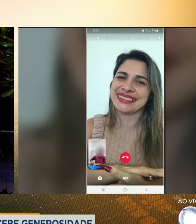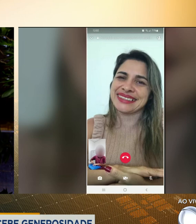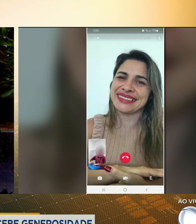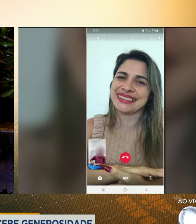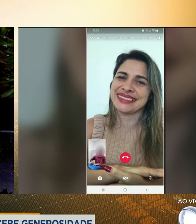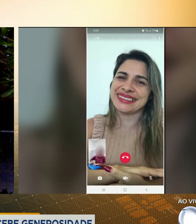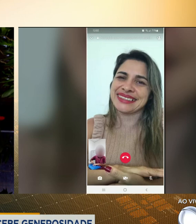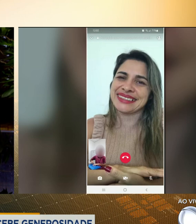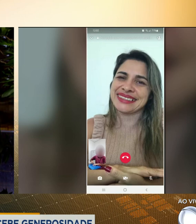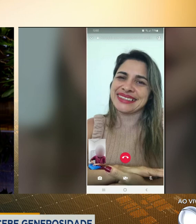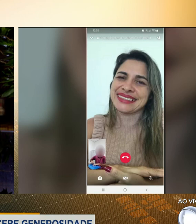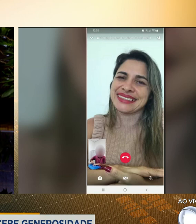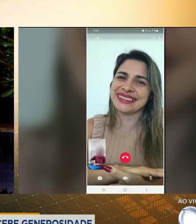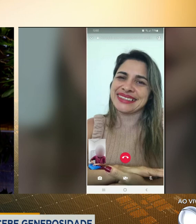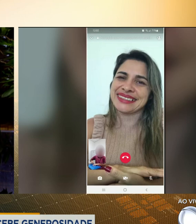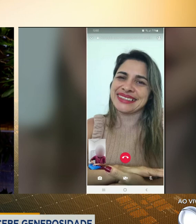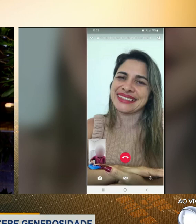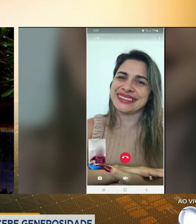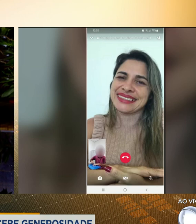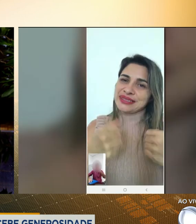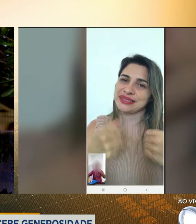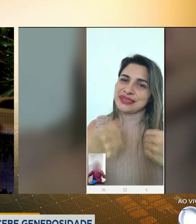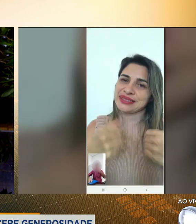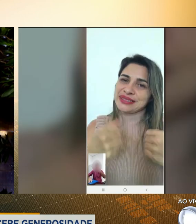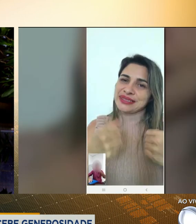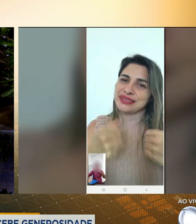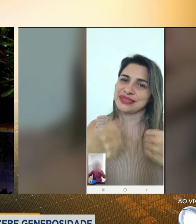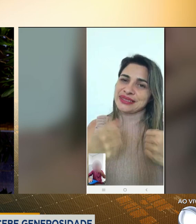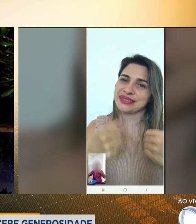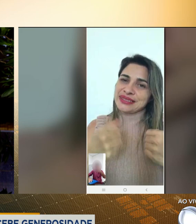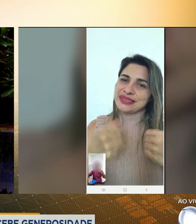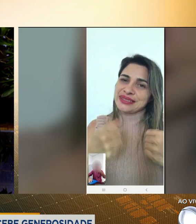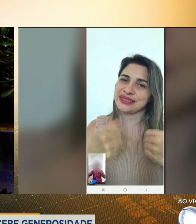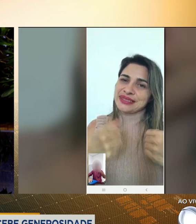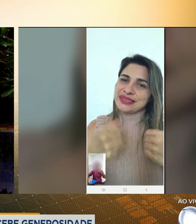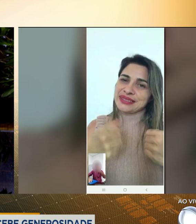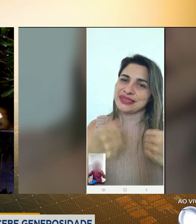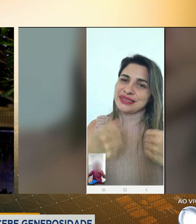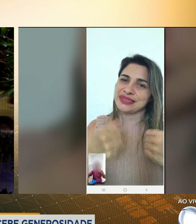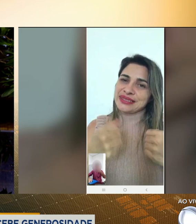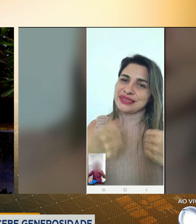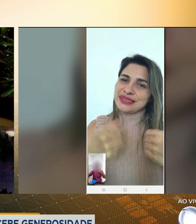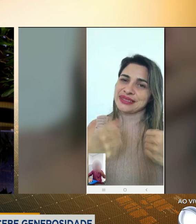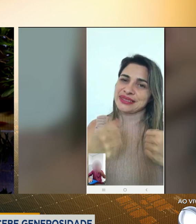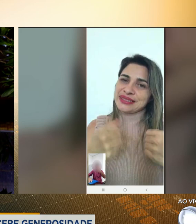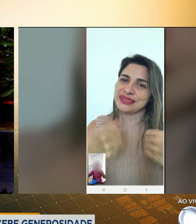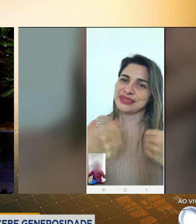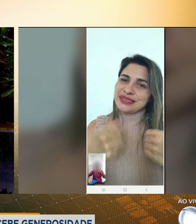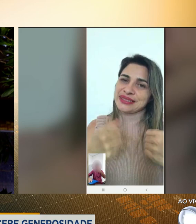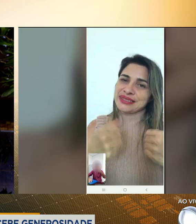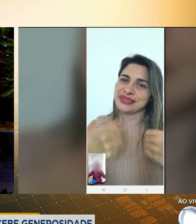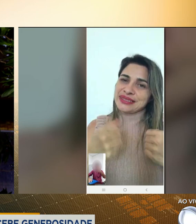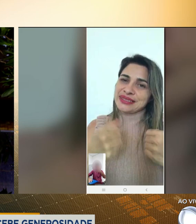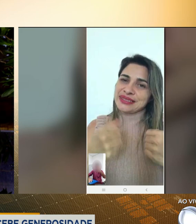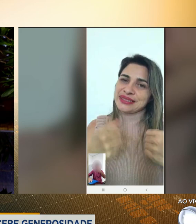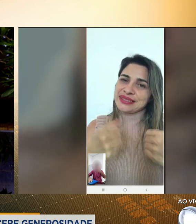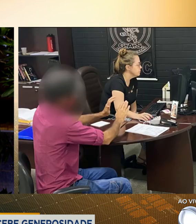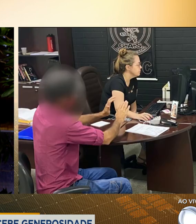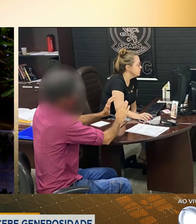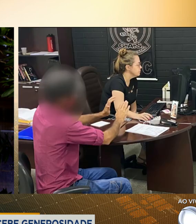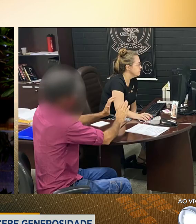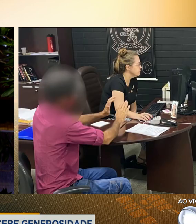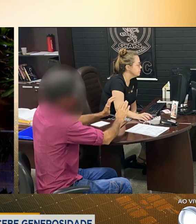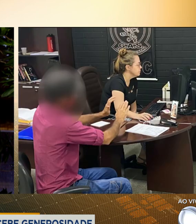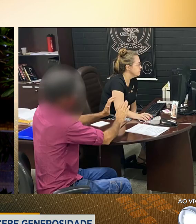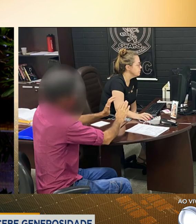muito feliz com os resultados que a gente pode obter. Porque por mais que a administração pública tenha suas deficiências, a maior parte